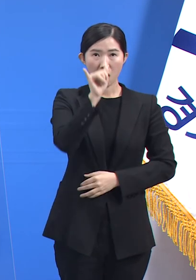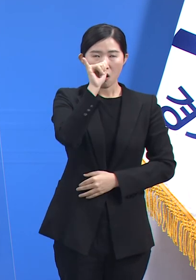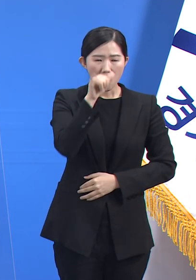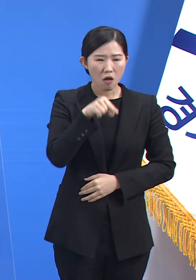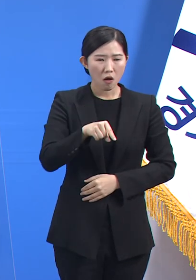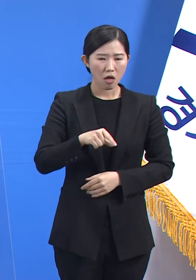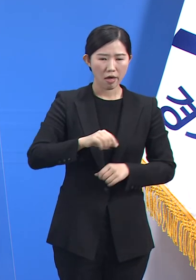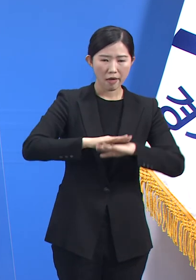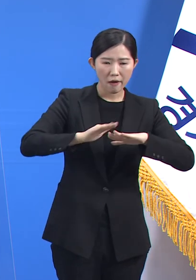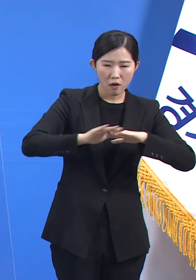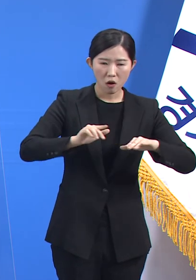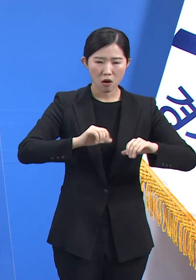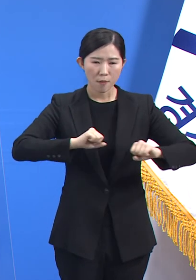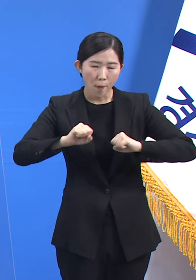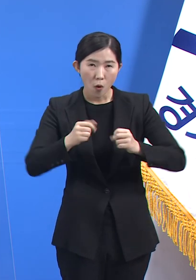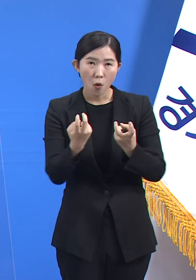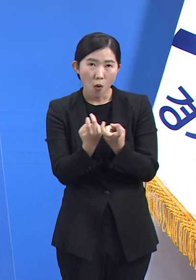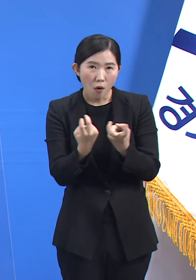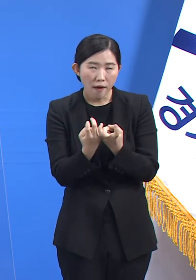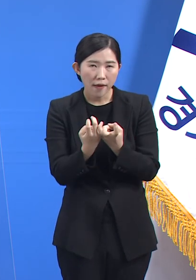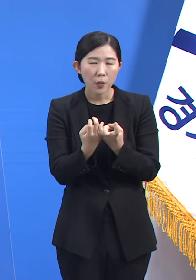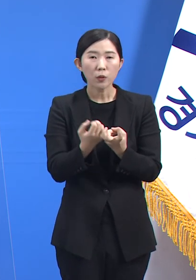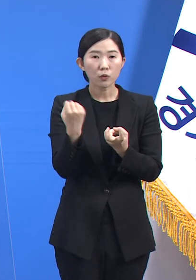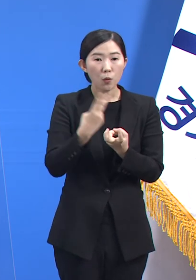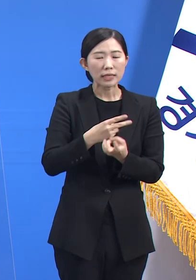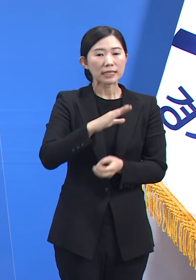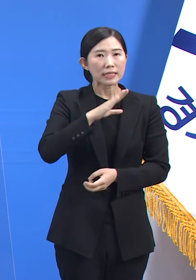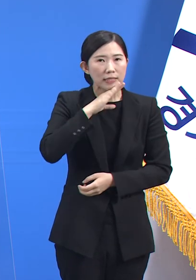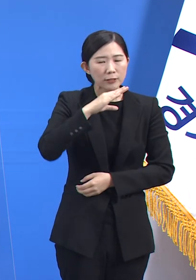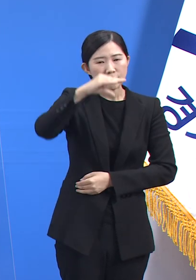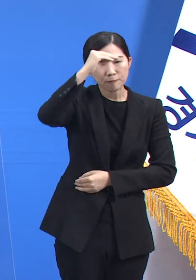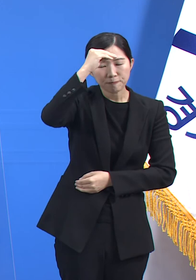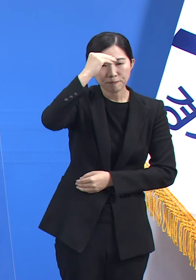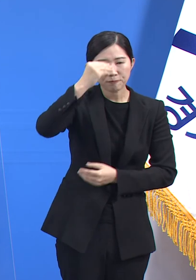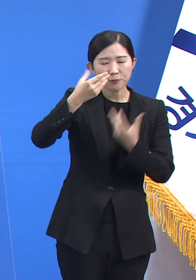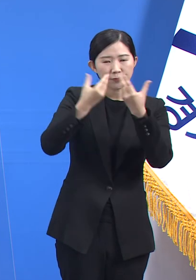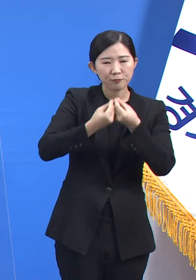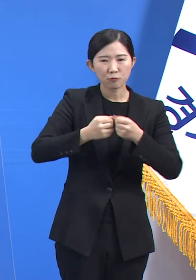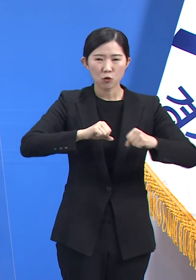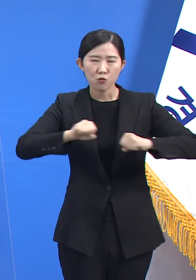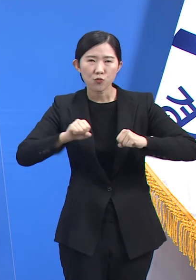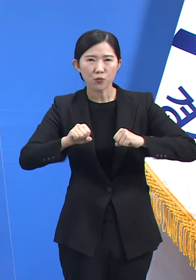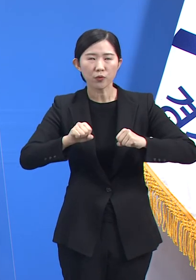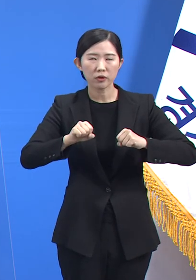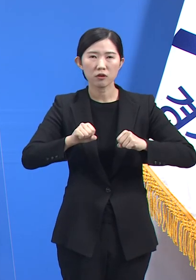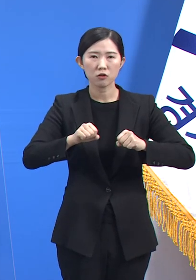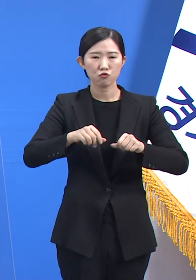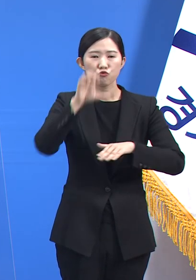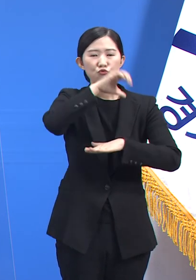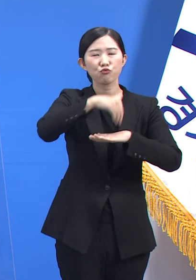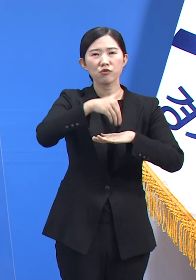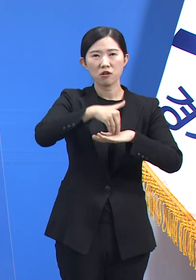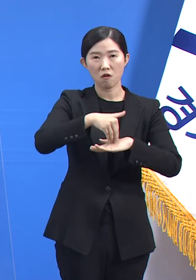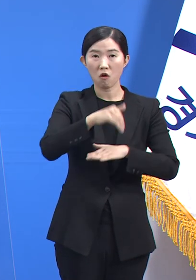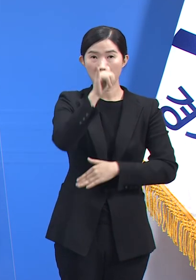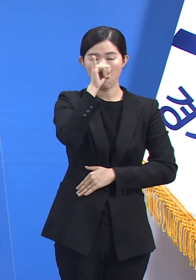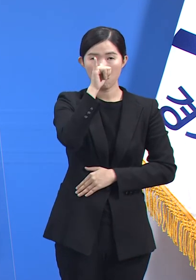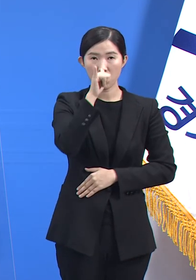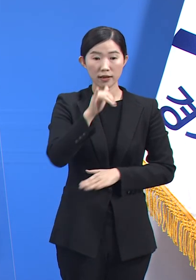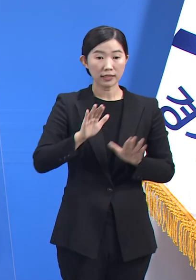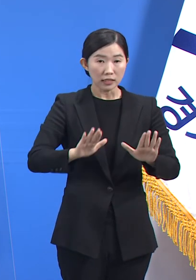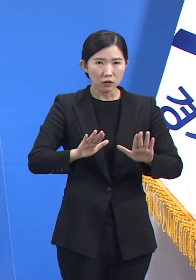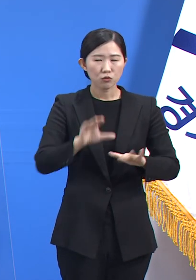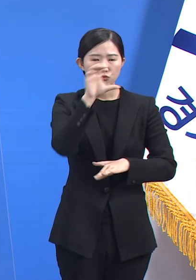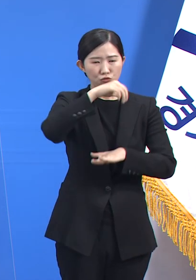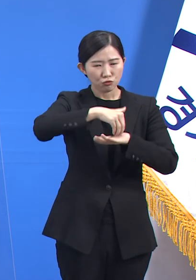설정하고 시뮬레이션하는 훈련형 교육입니다. 이런 교육훈련을 통해 평상시 어떻게 대비해야 할지